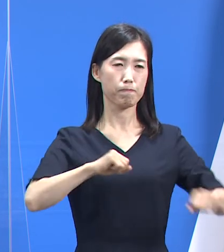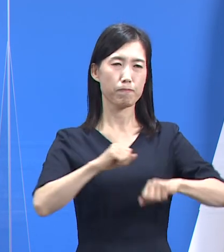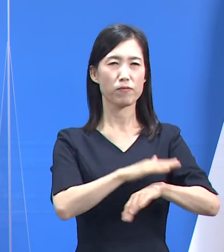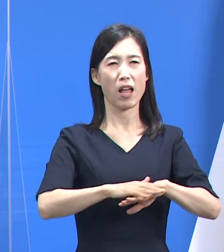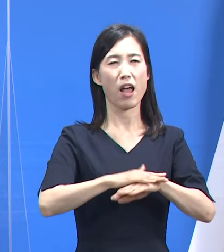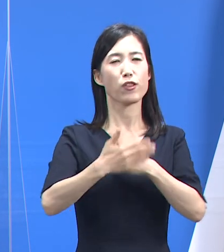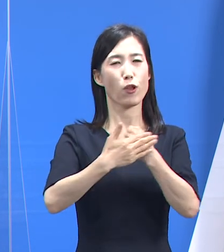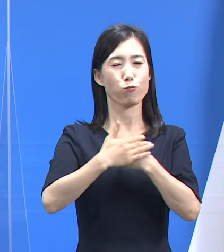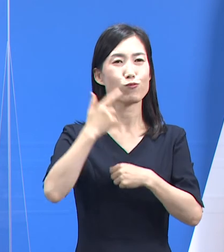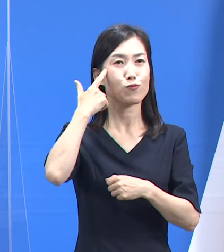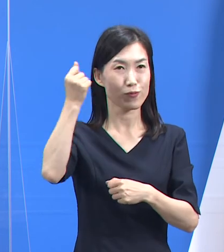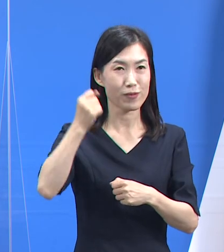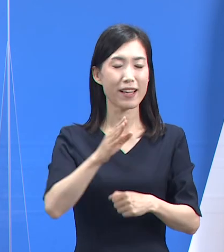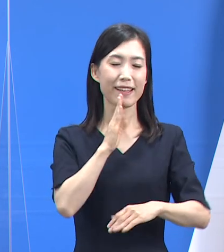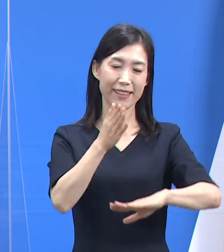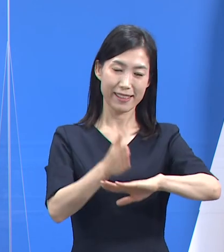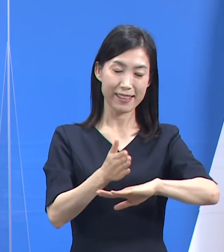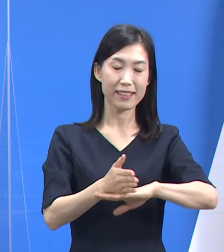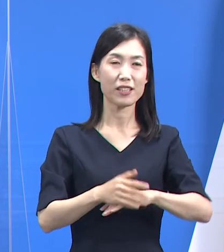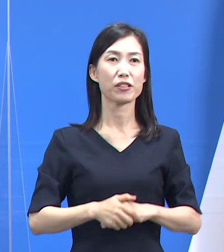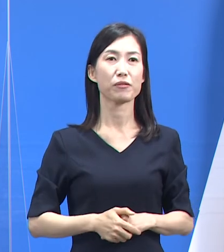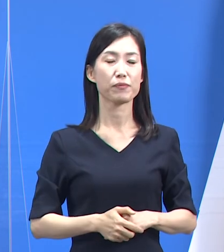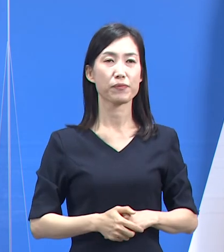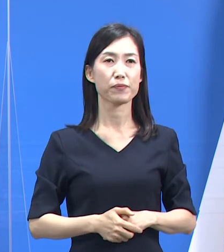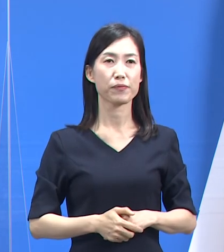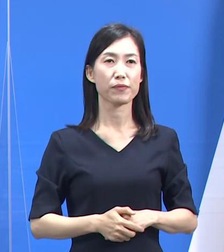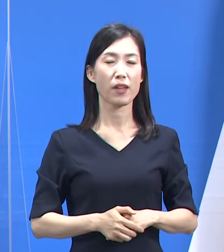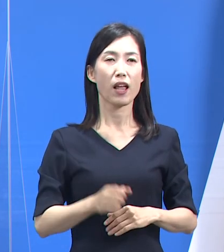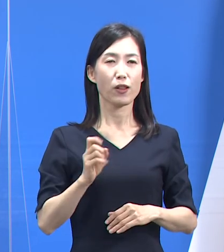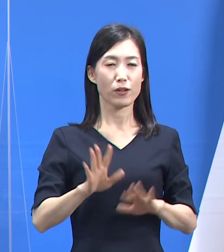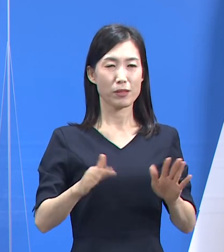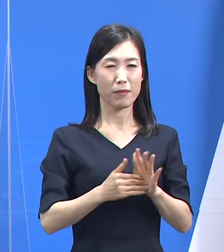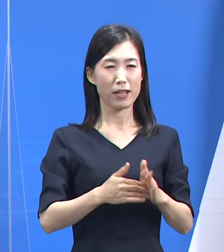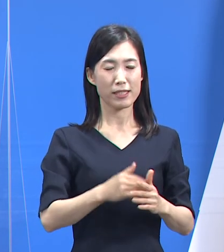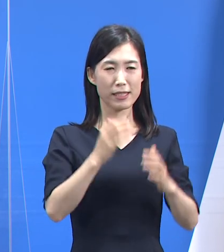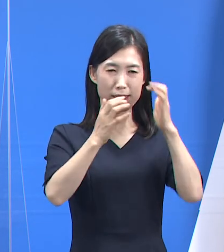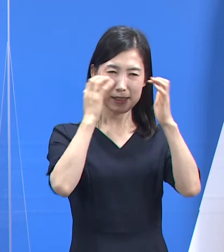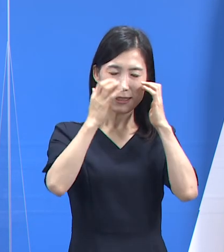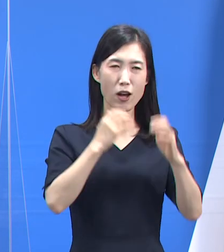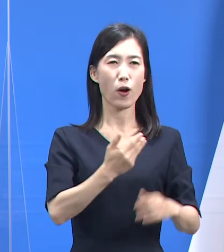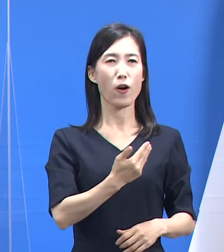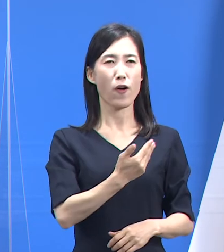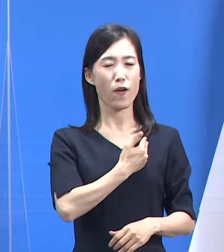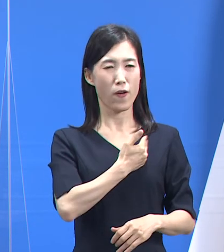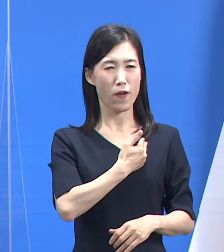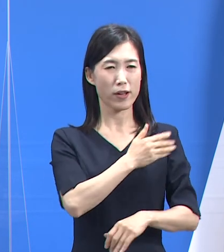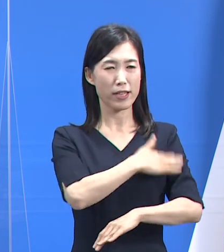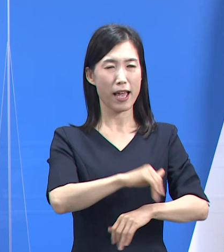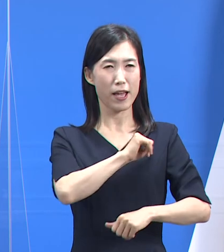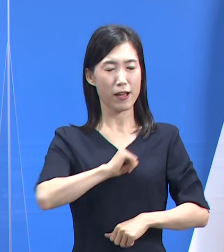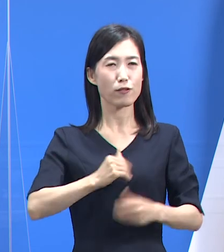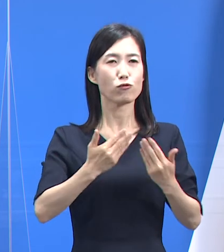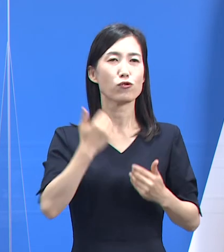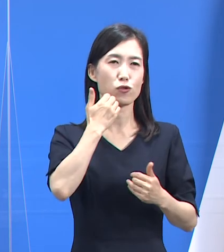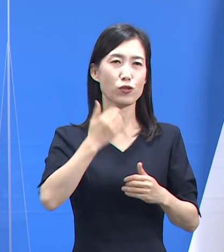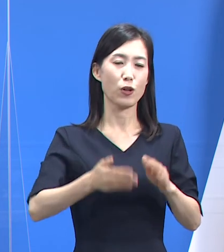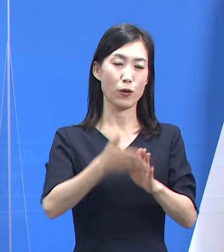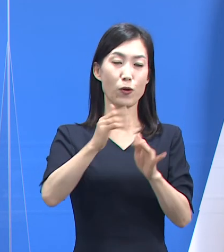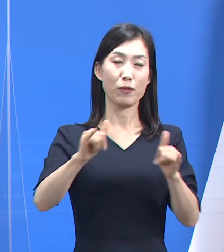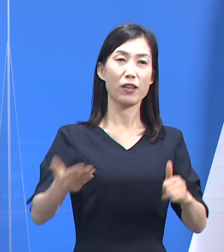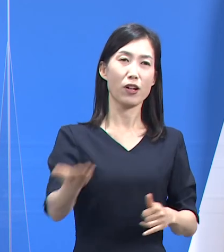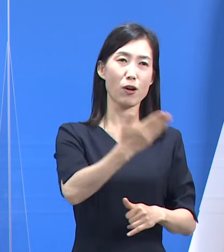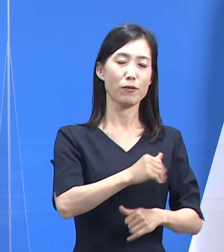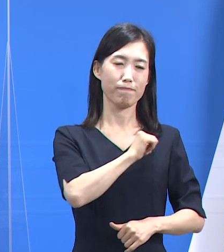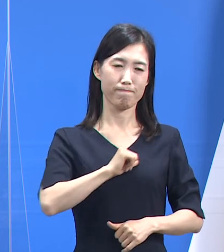진심으로 감사드립니다. 그리고 많은 곤란과 고통을 감수하고 인내해 주신 도민 여러분들의 실천